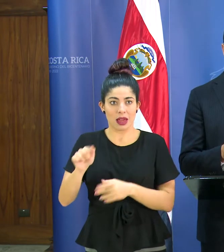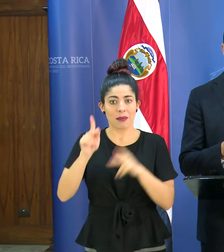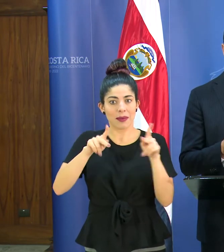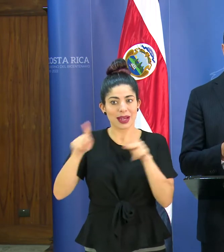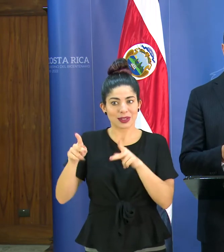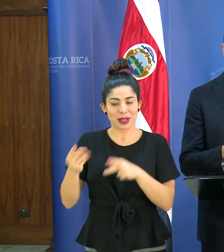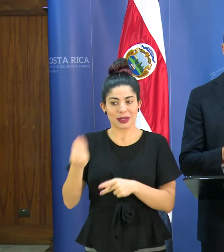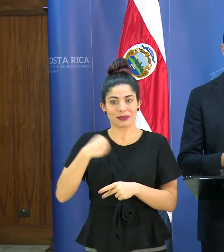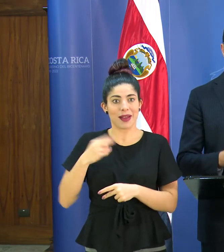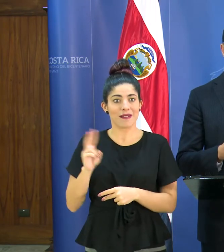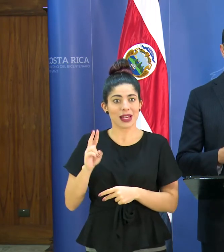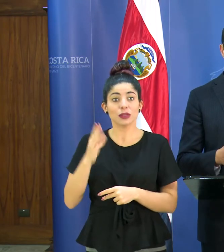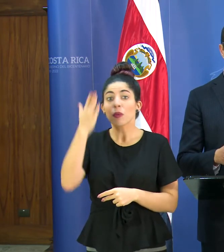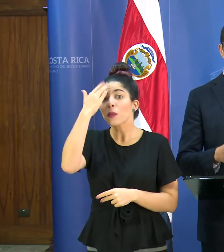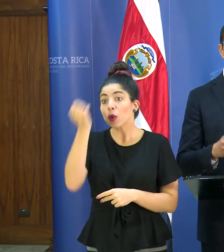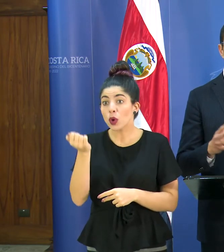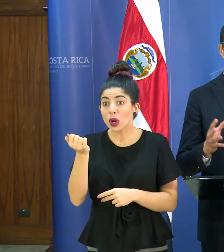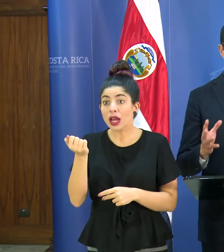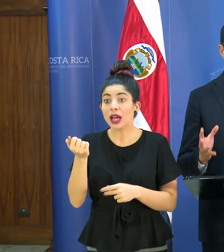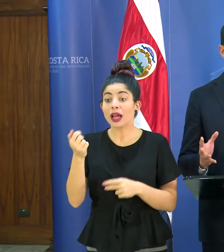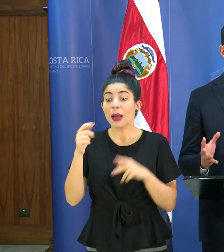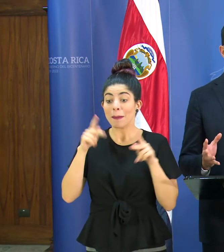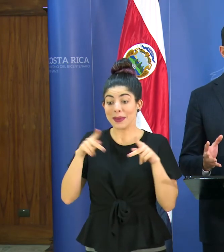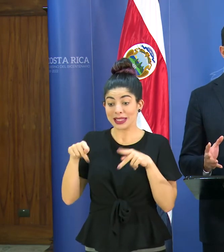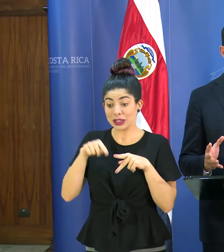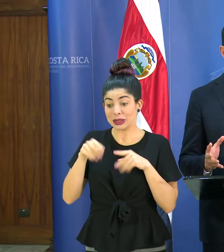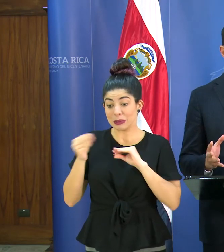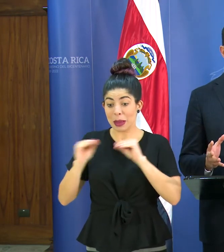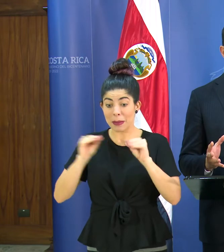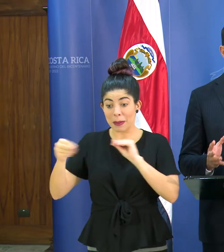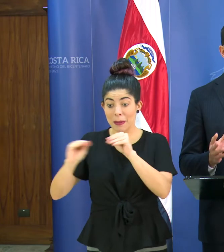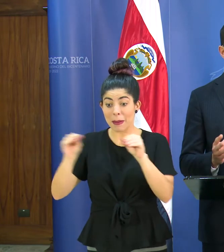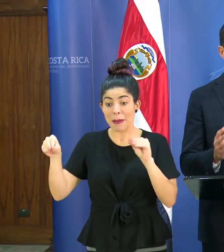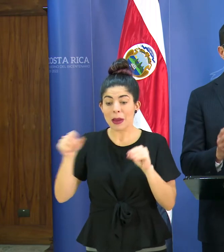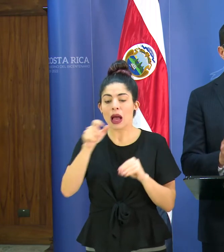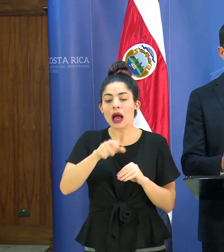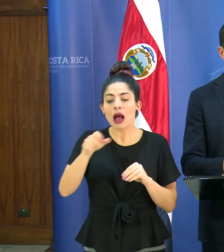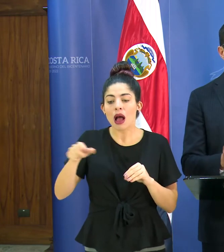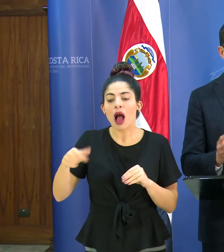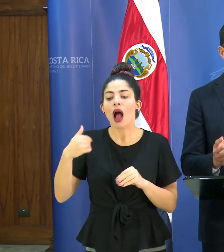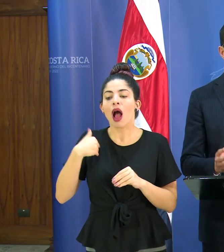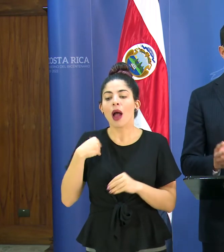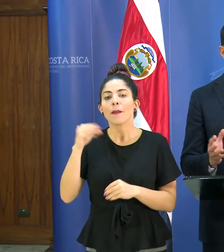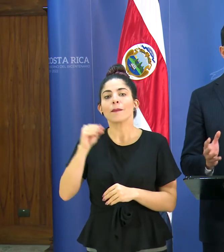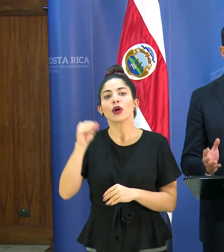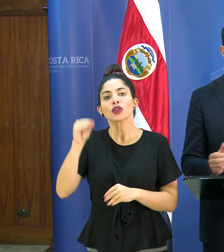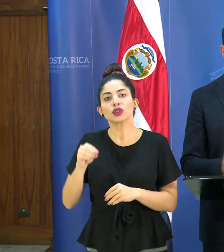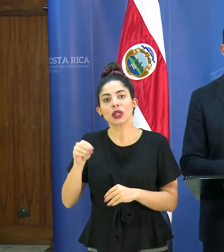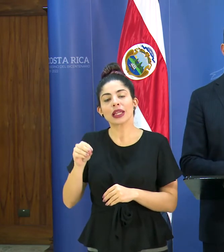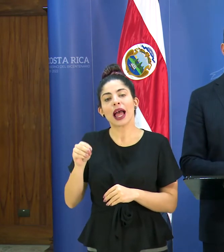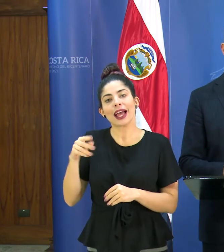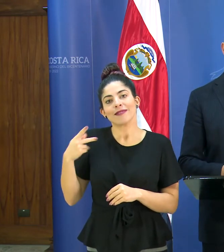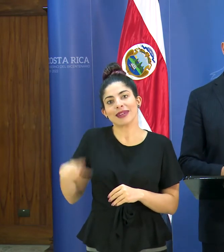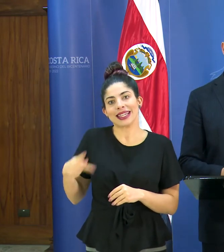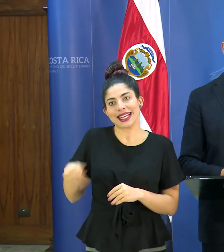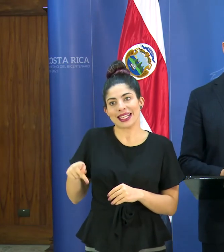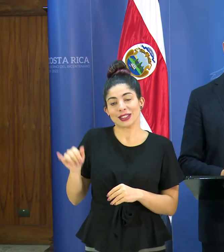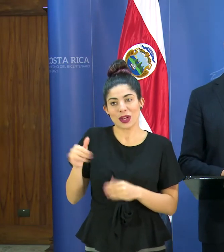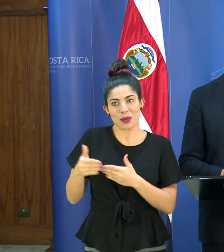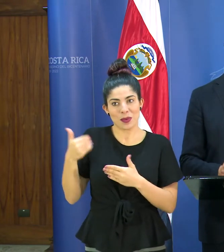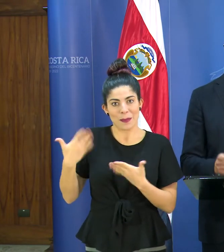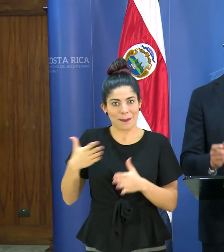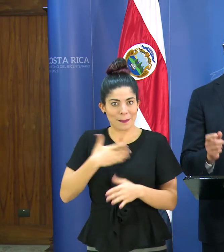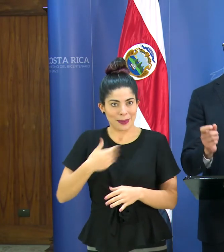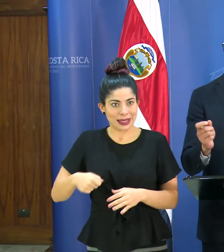que contraigan el virus. Porque en medio de todas esas personas existe un porcentaje que tienen factores de riesgo que, como ya lo